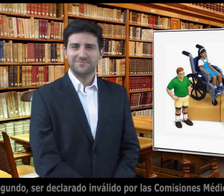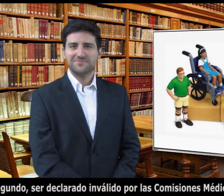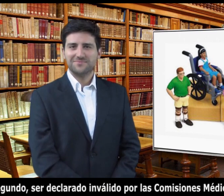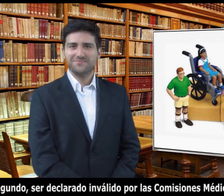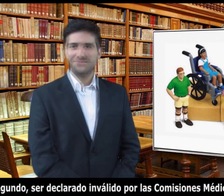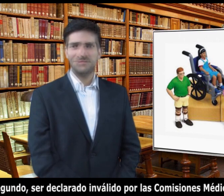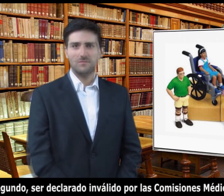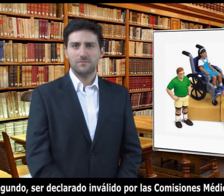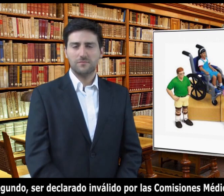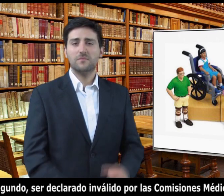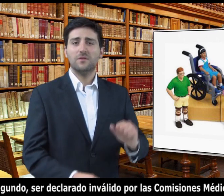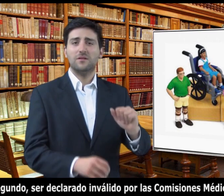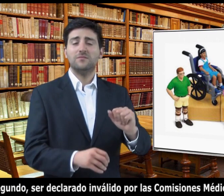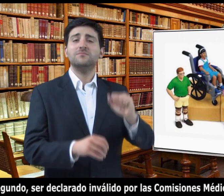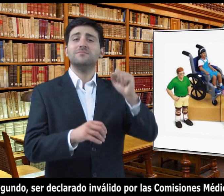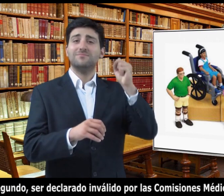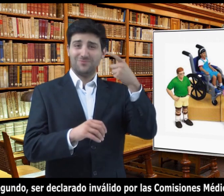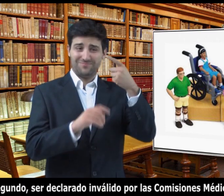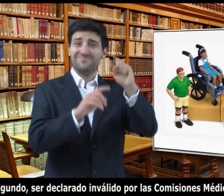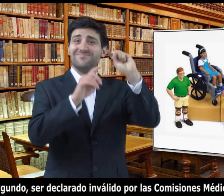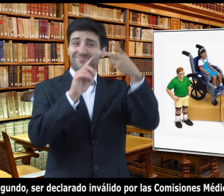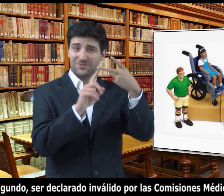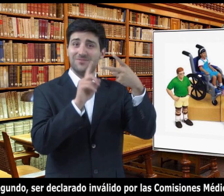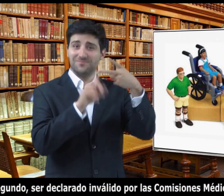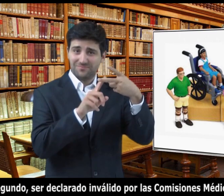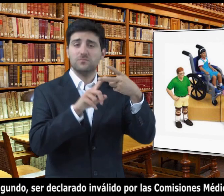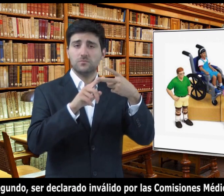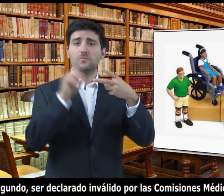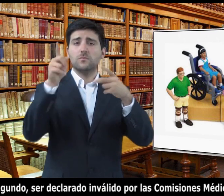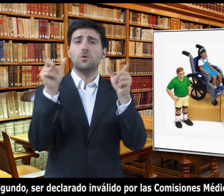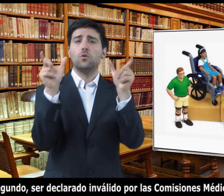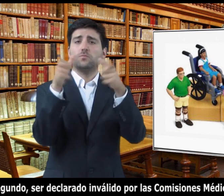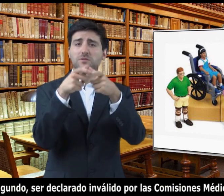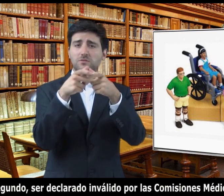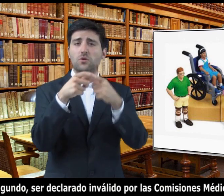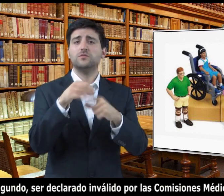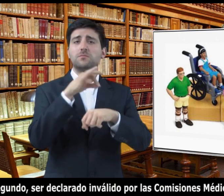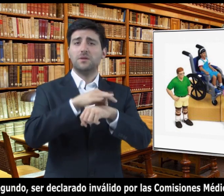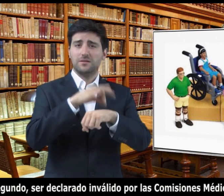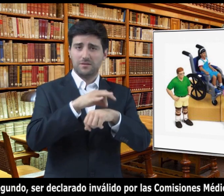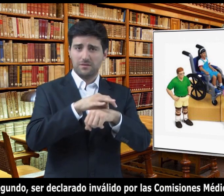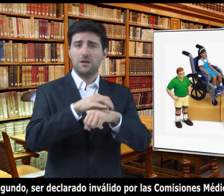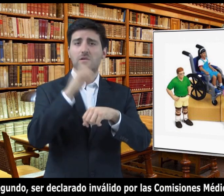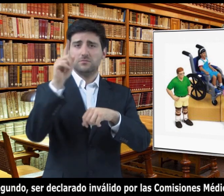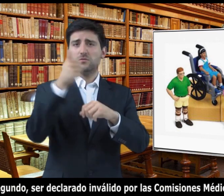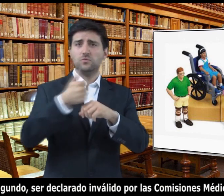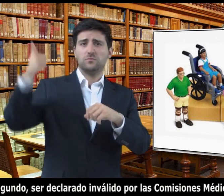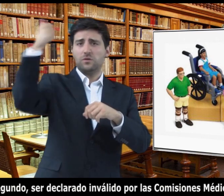Segundo, ser declarado inválido por las comisiones médicas de invalidez de la Superintendencia de Pensiones, a excepción